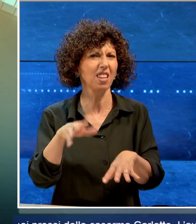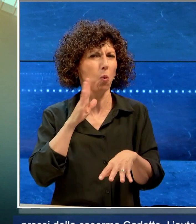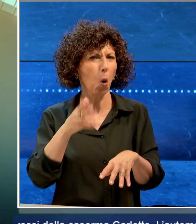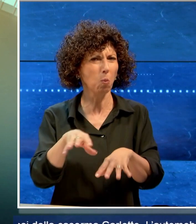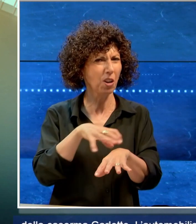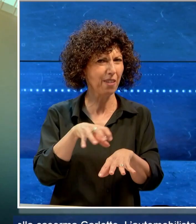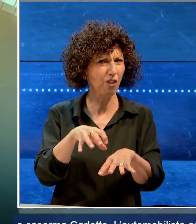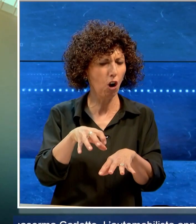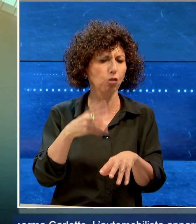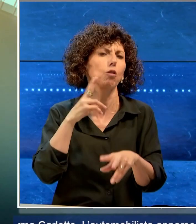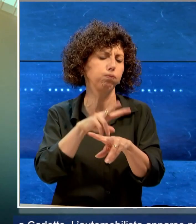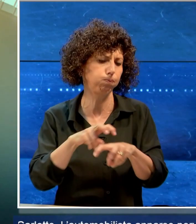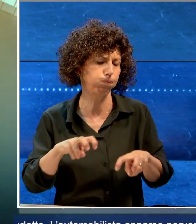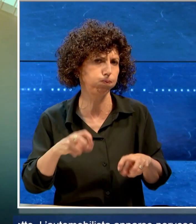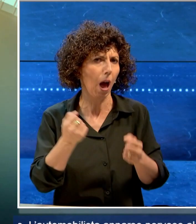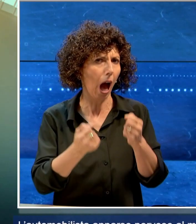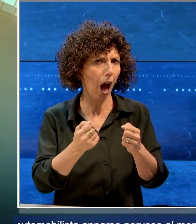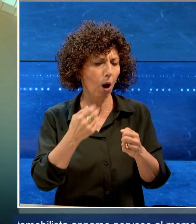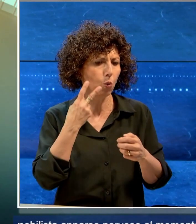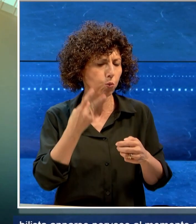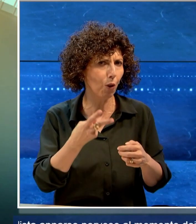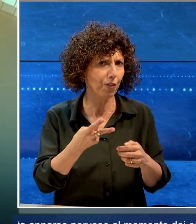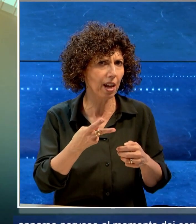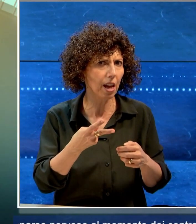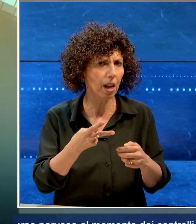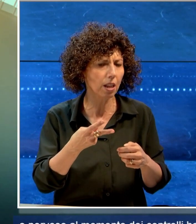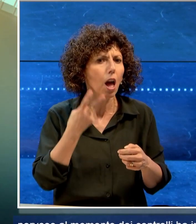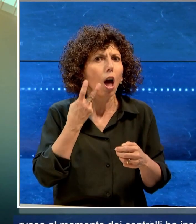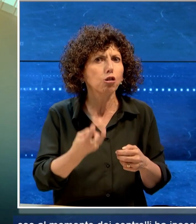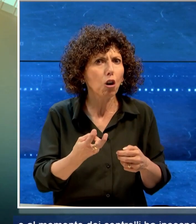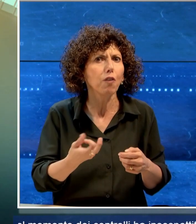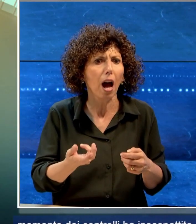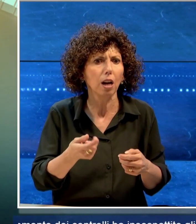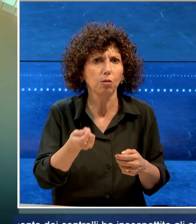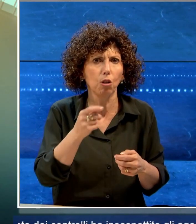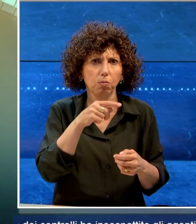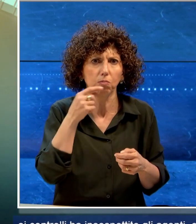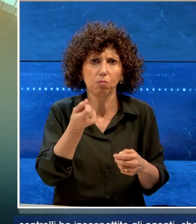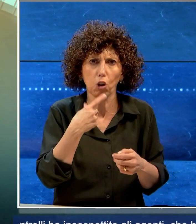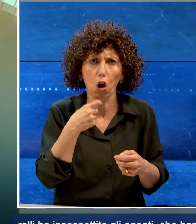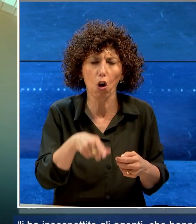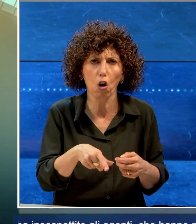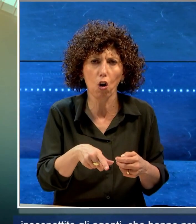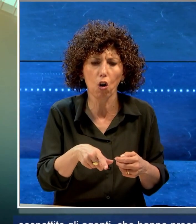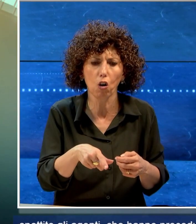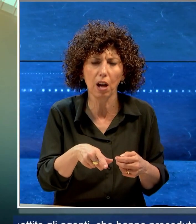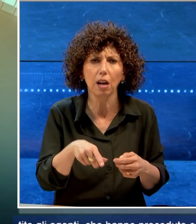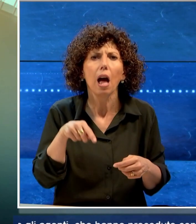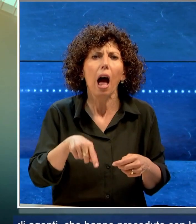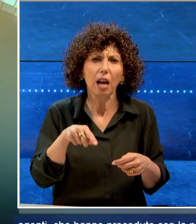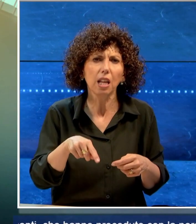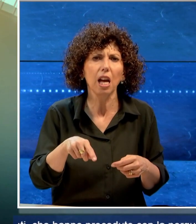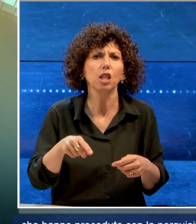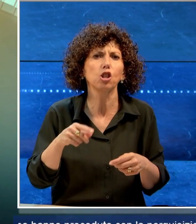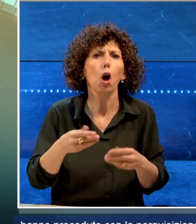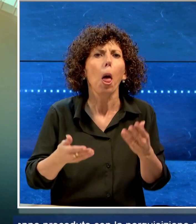hanno proceduto con la perquisizione della vettura recuperando l'ingente quantitativo di droga. La sua posizione è al